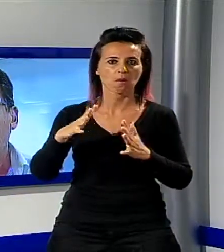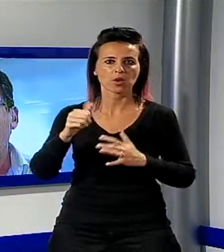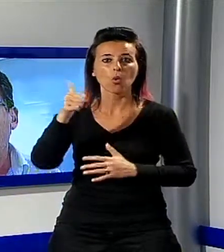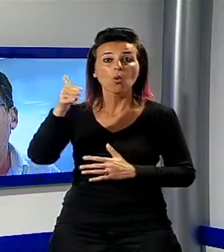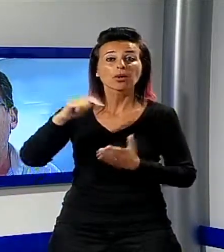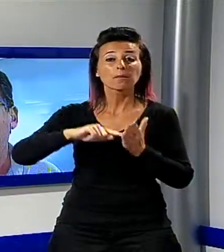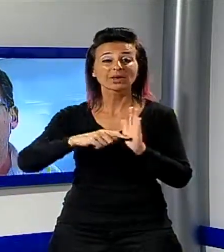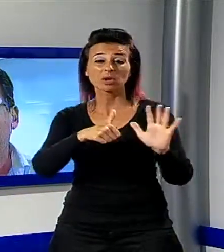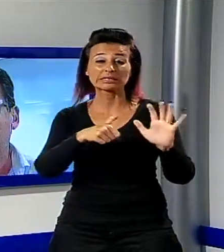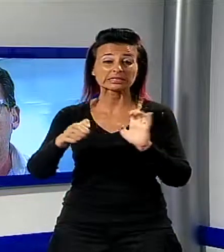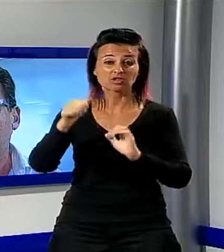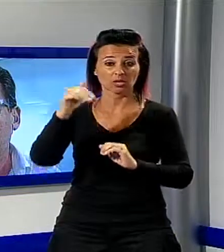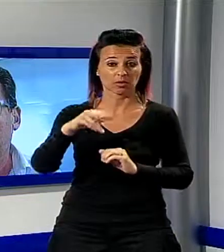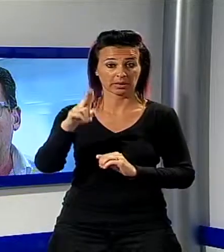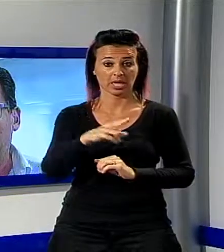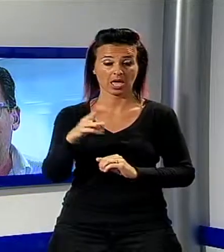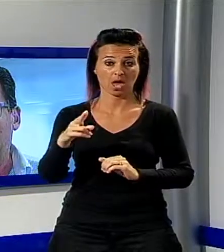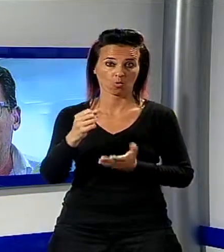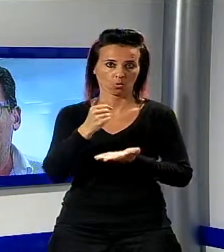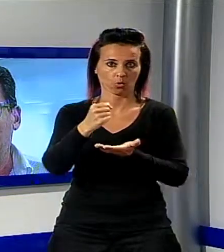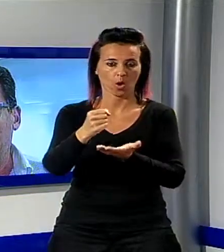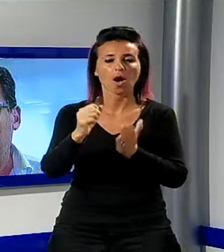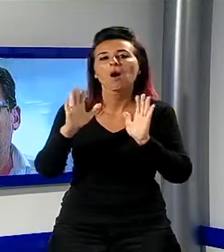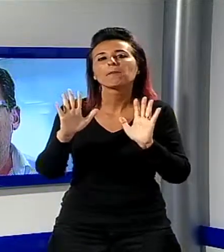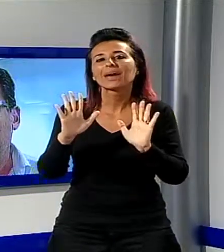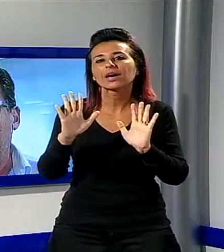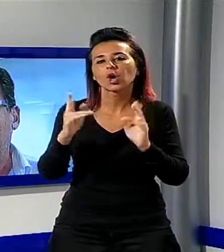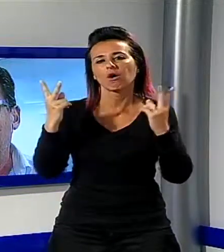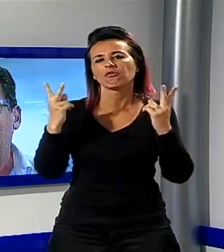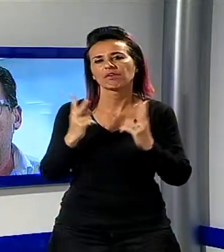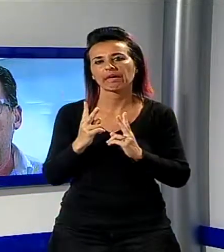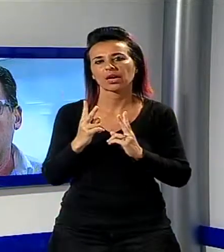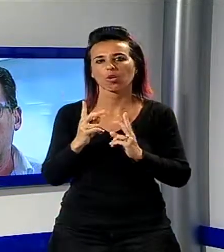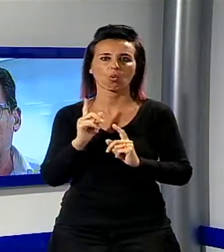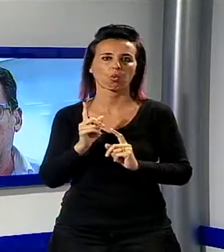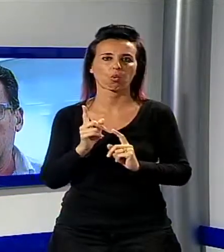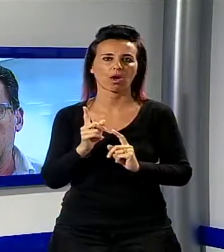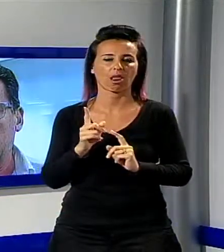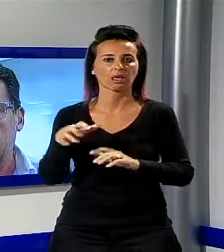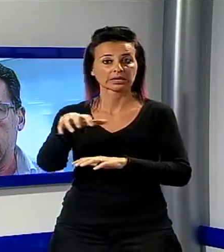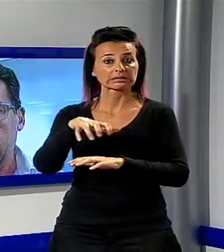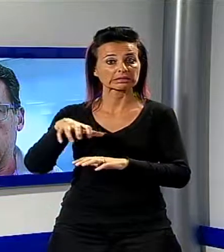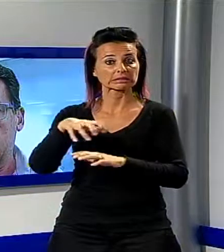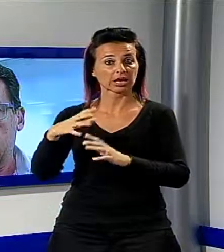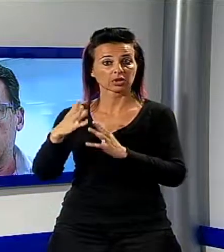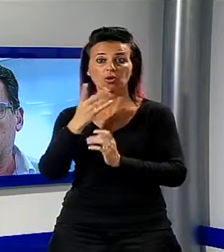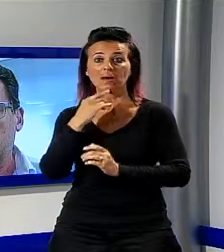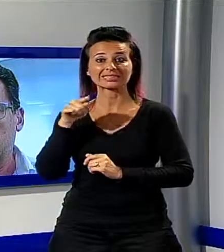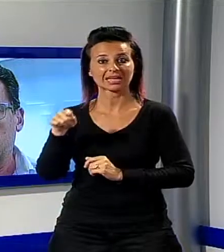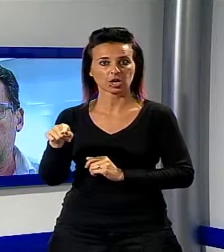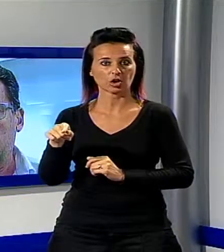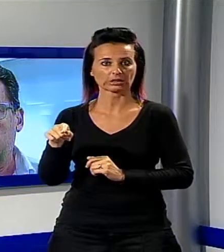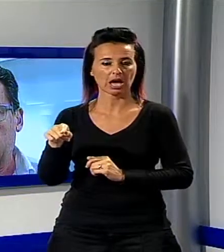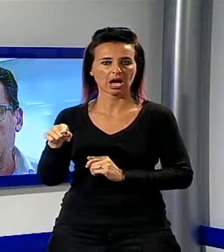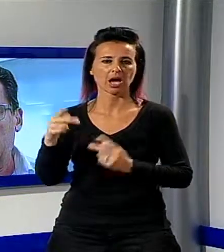di investimento, però è anche vero che il distretto di Massarosa era un distretto